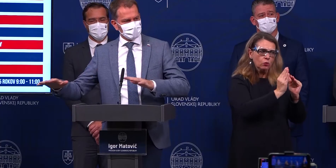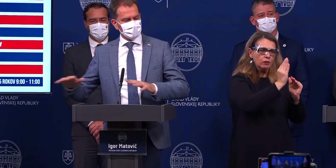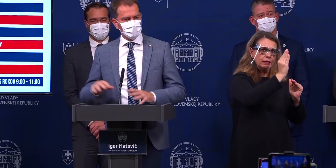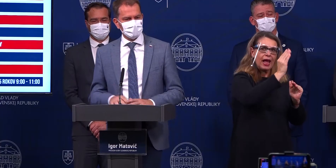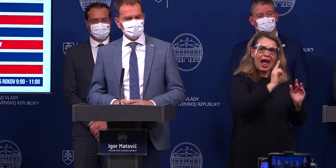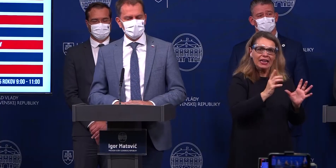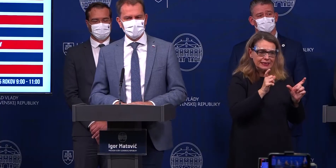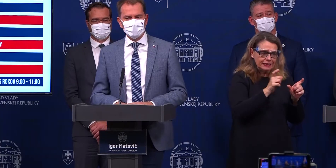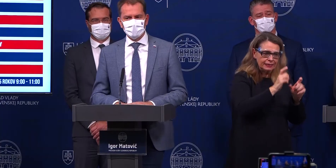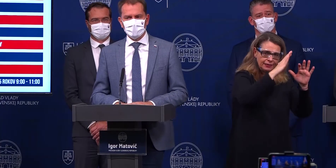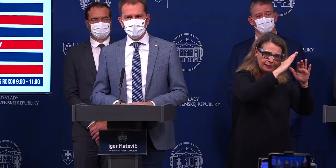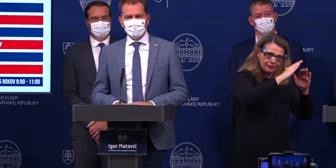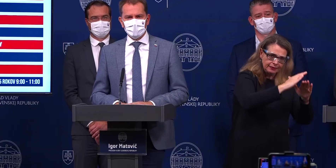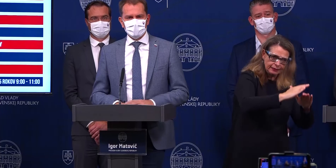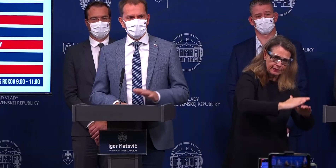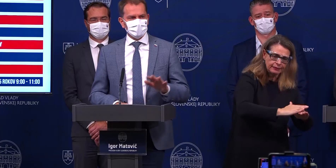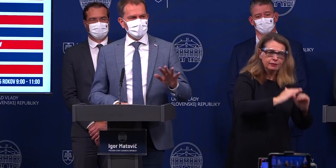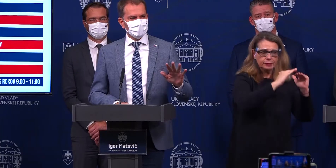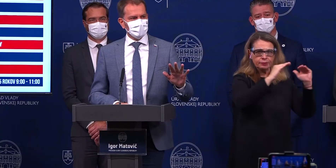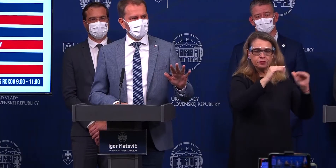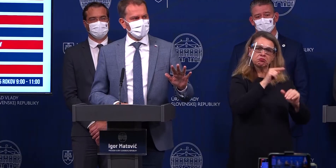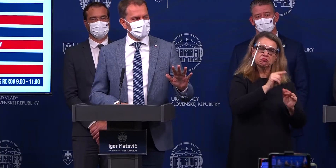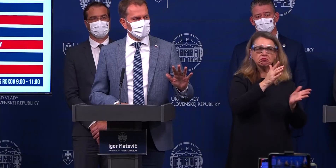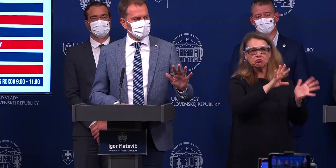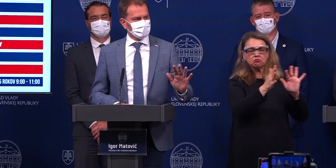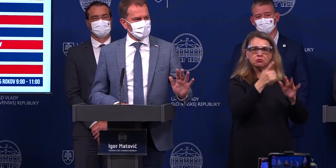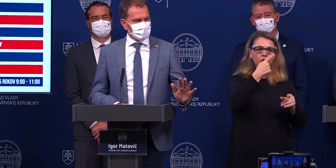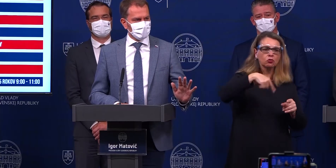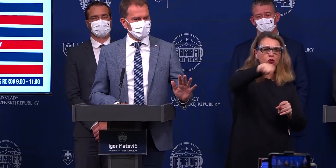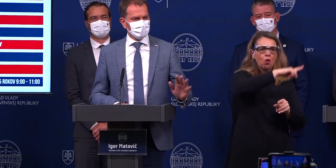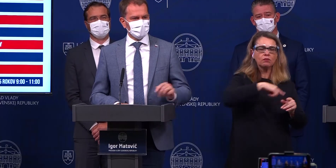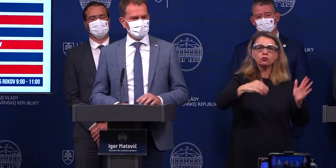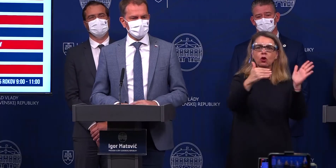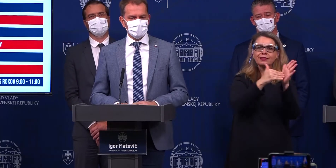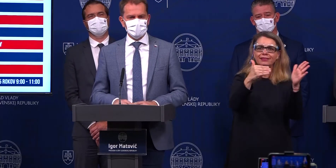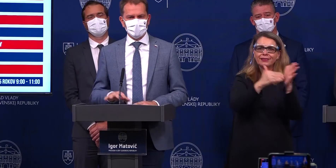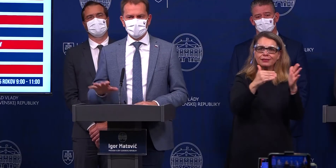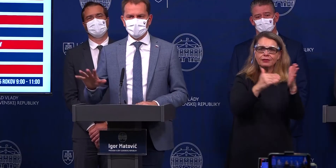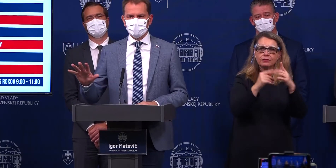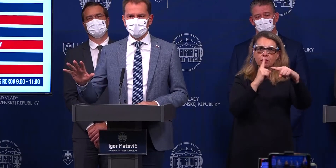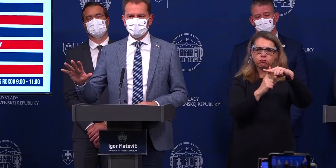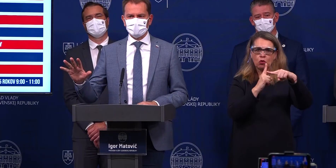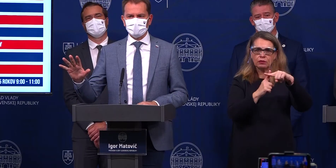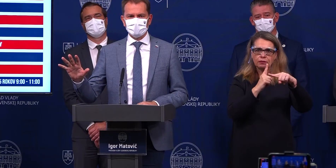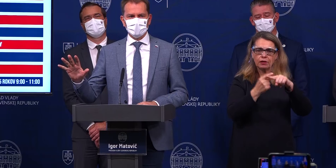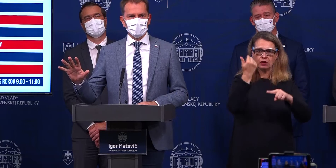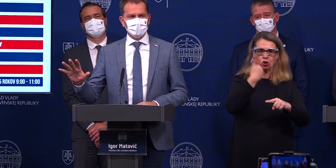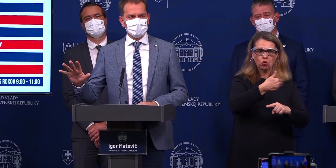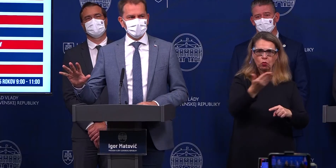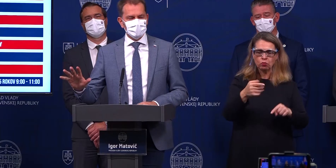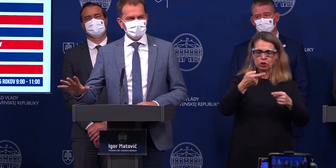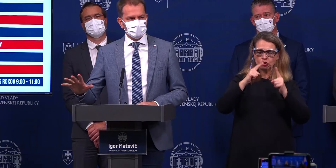ale dostatočne sme ju zatlačili. Čiže vtedy sa pohybovalo po Slovensku tisíc pozitívnych ľudí, dnes sa pohybuje po Slovensku